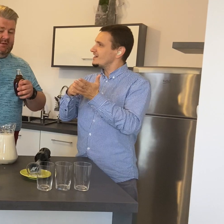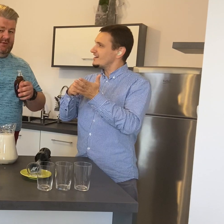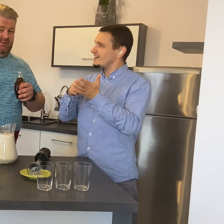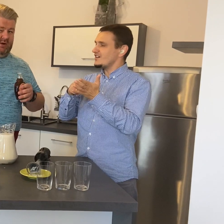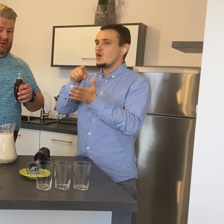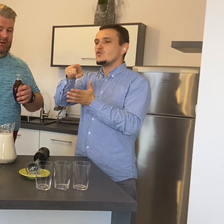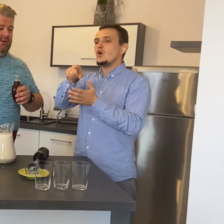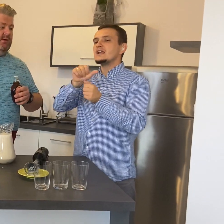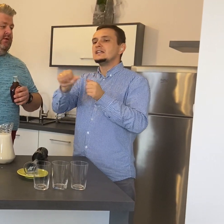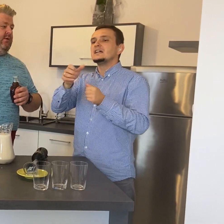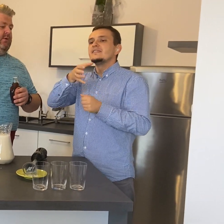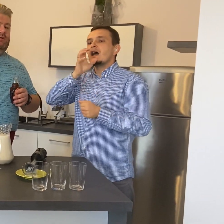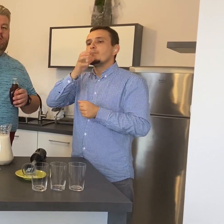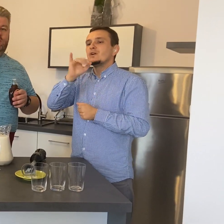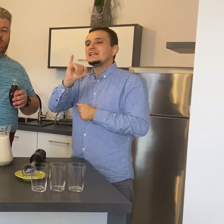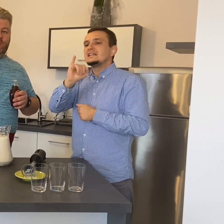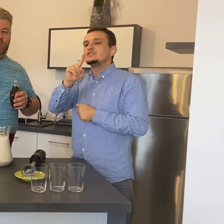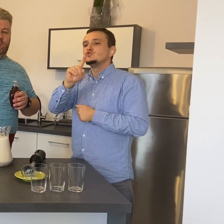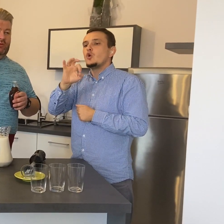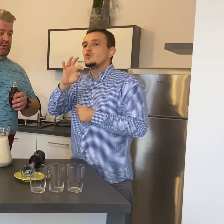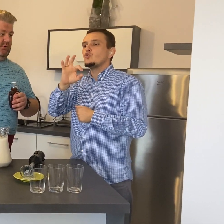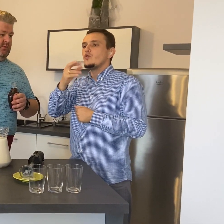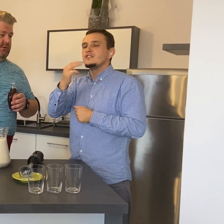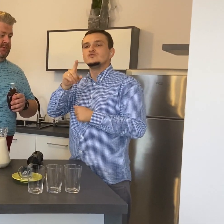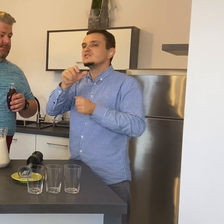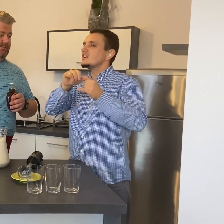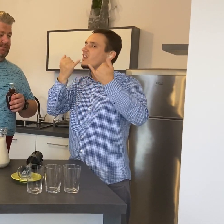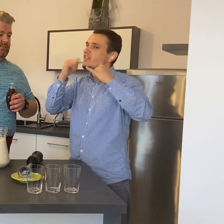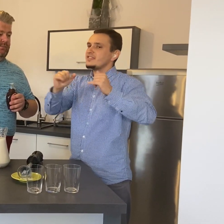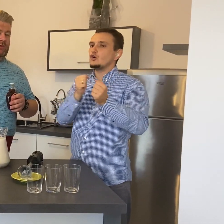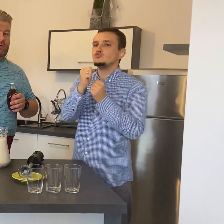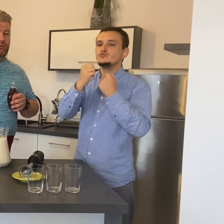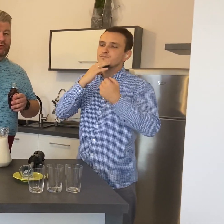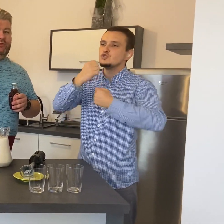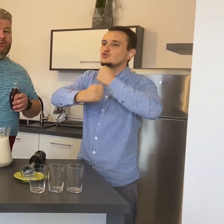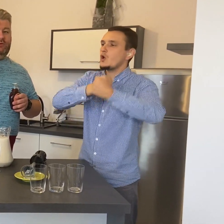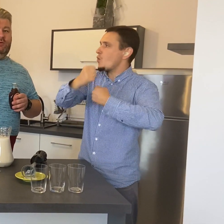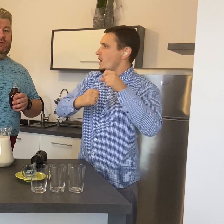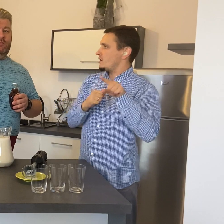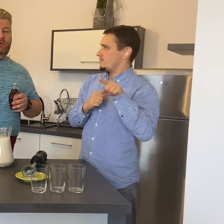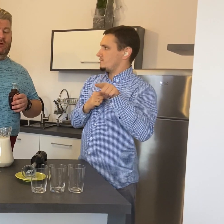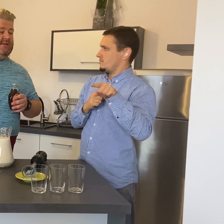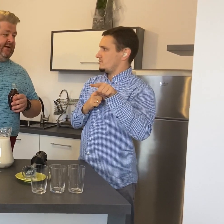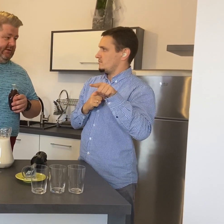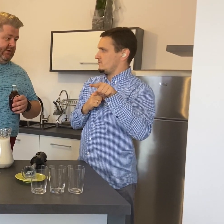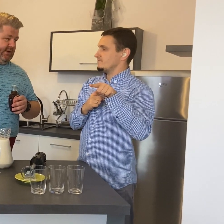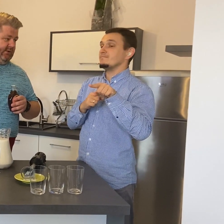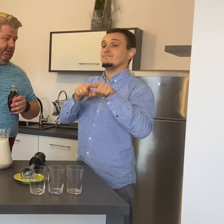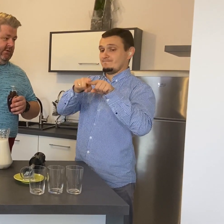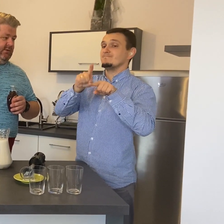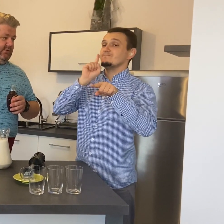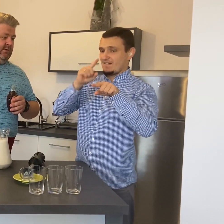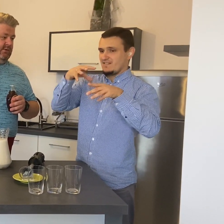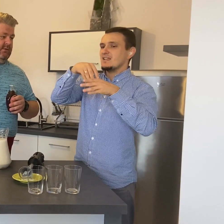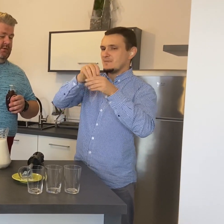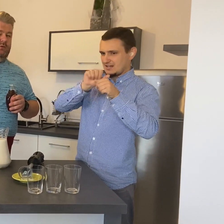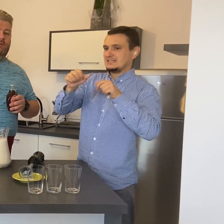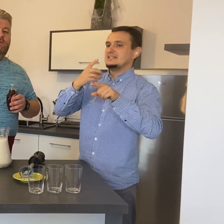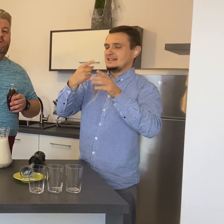działanie. Napój izotoniczny. Różnić tym od energetyka. Że